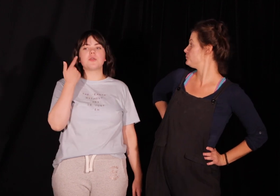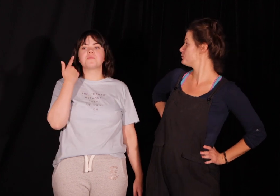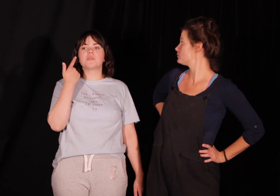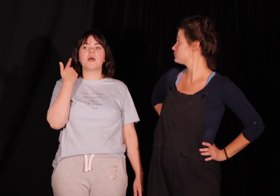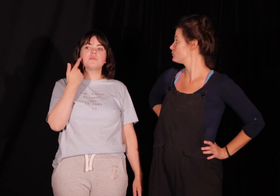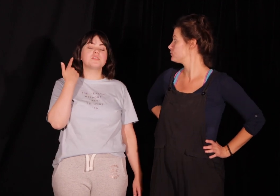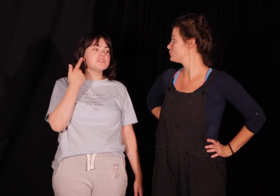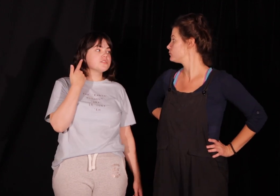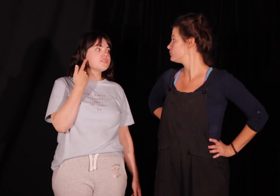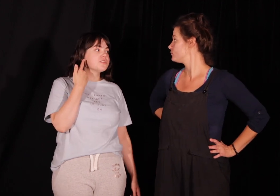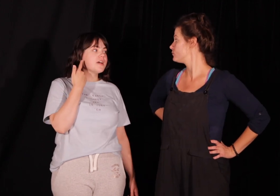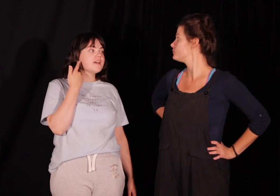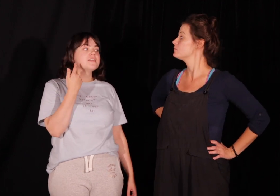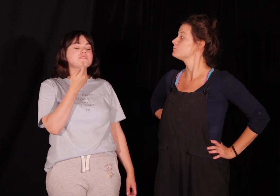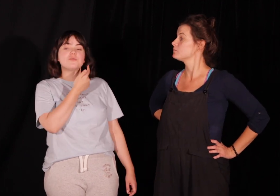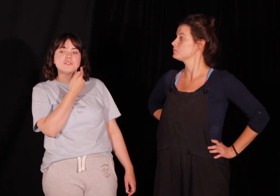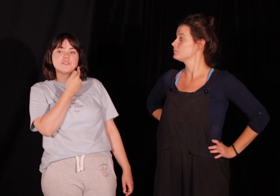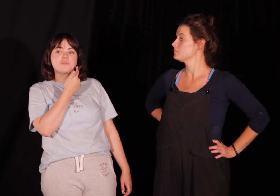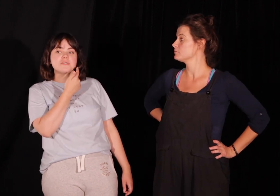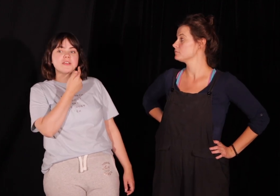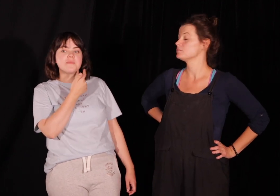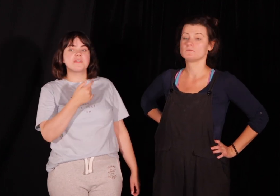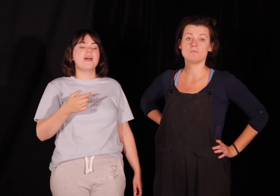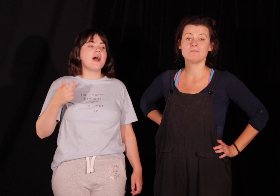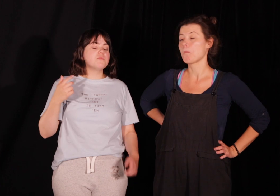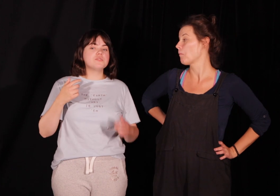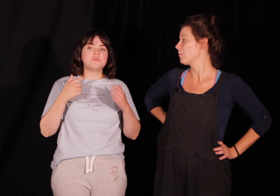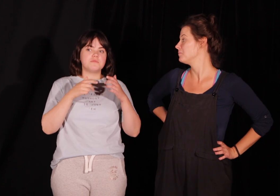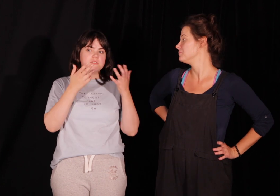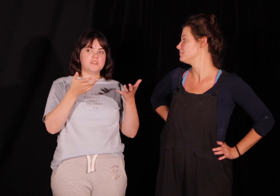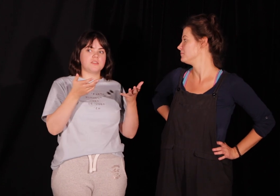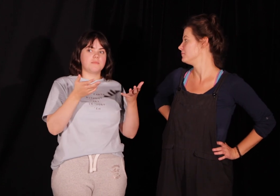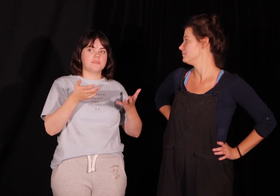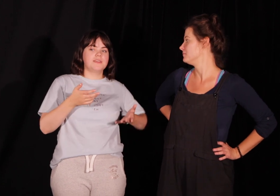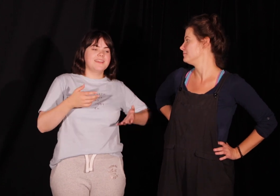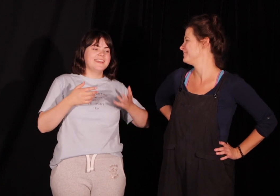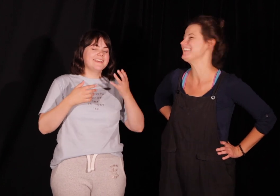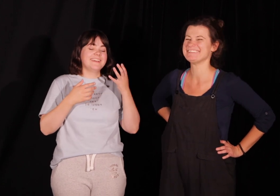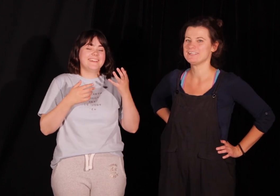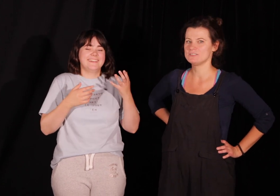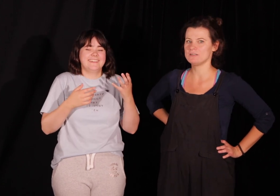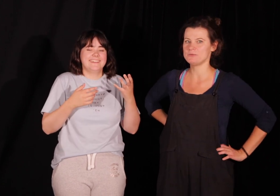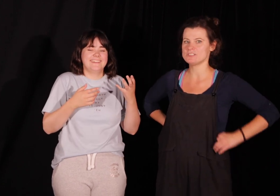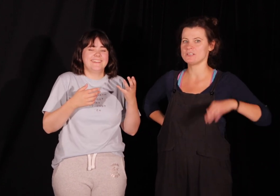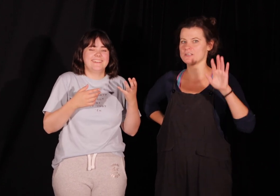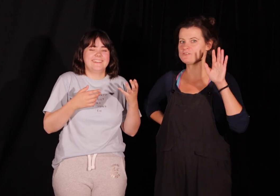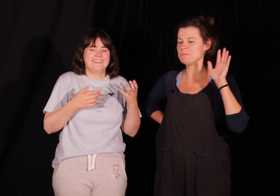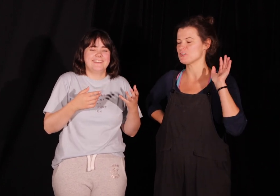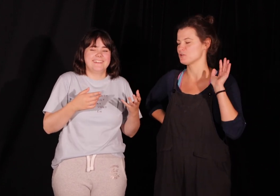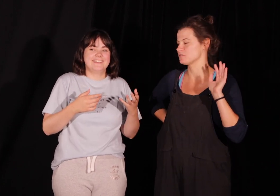albo z jednej strony kotka, z drugiej strony pieska. Albo możemy, w sensie językiem. Nie, wierzcie, jakiś flamast robimy